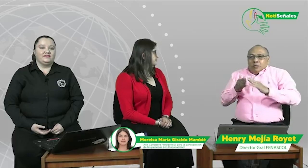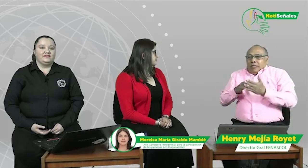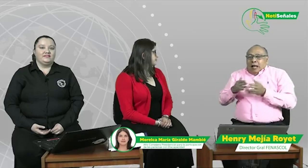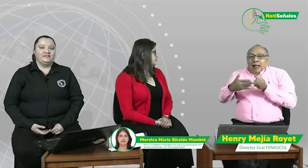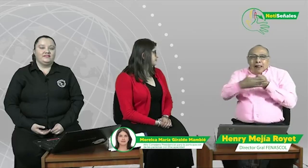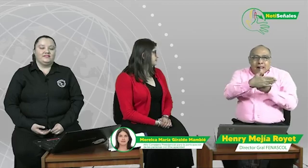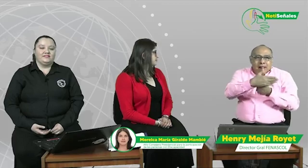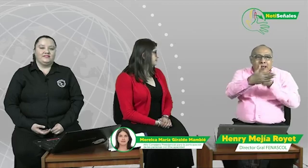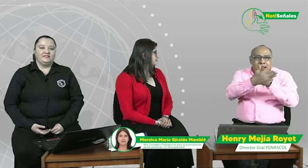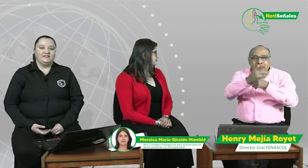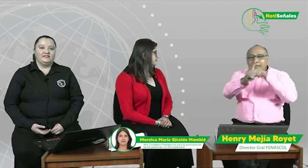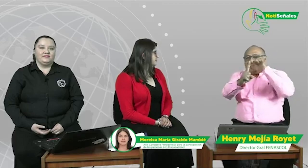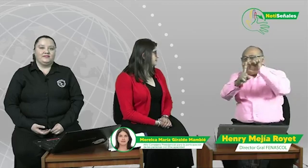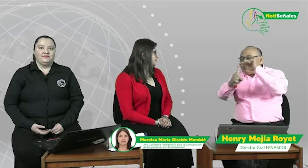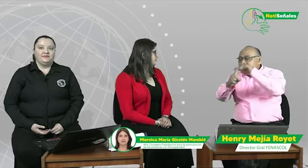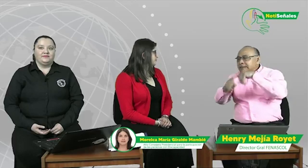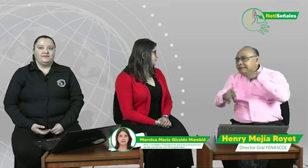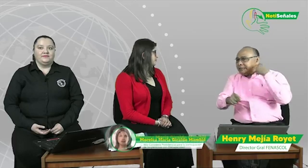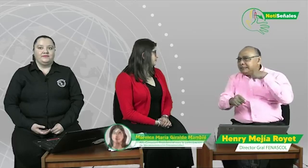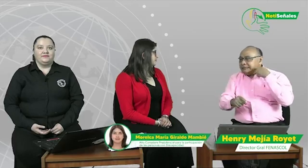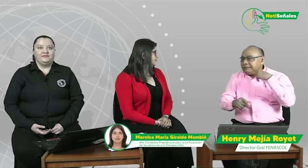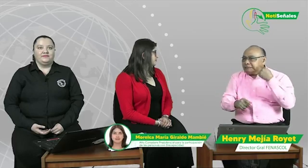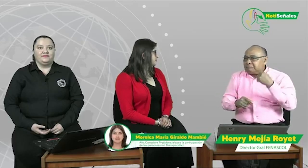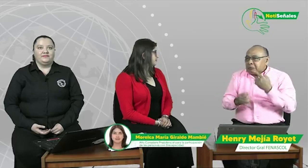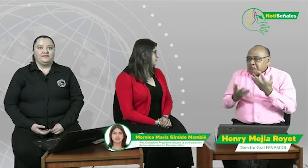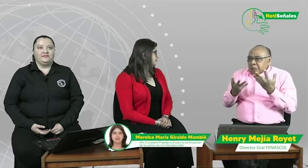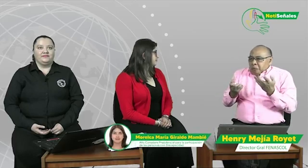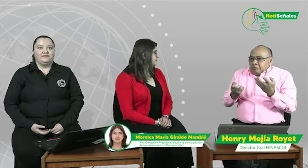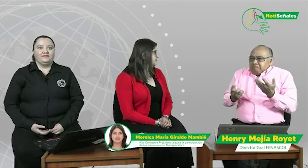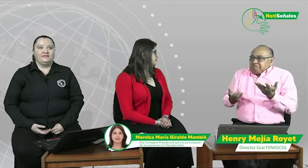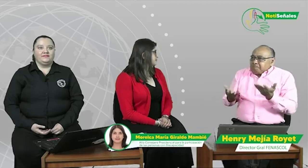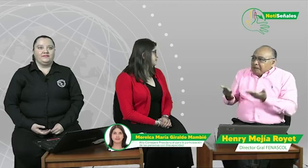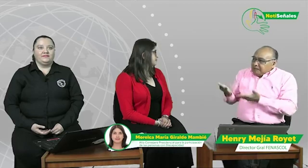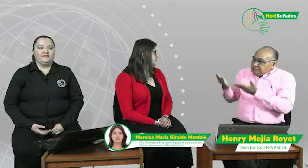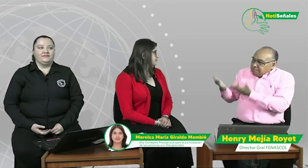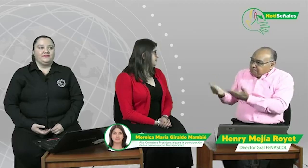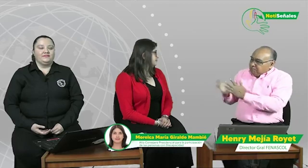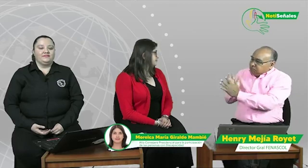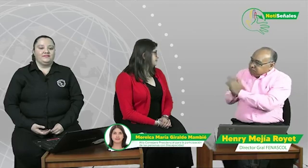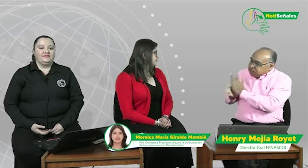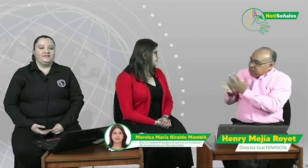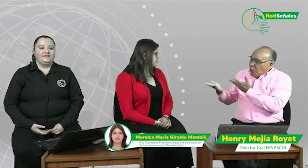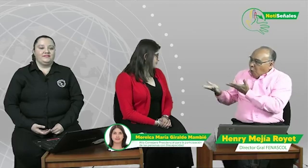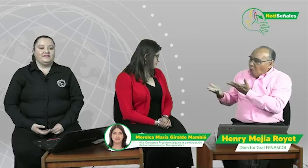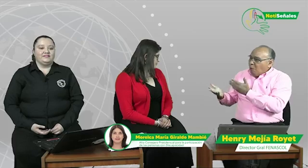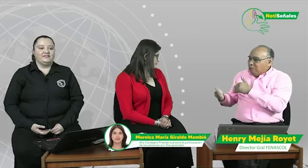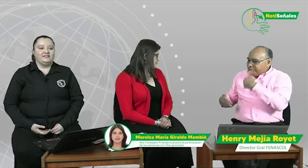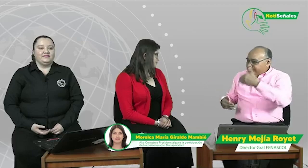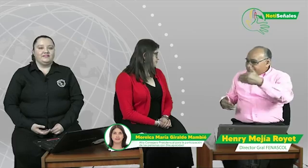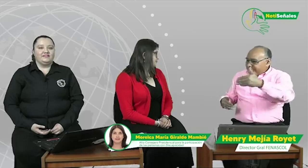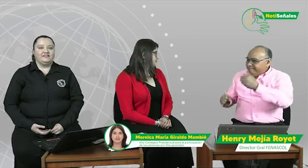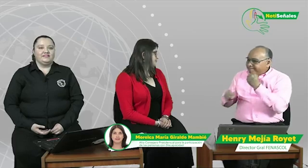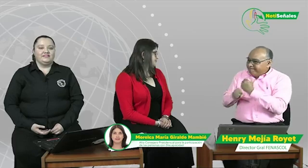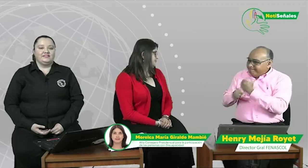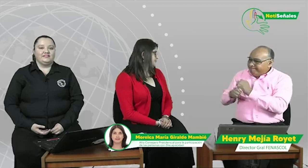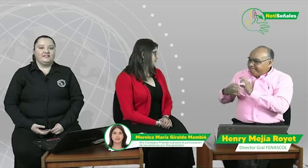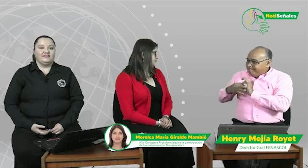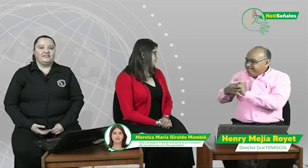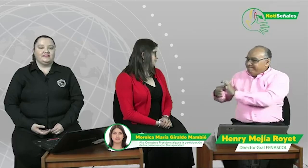demás. Pero notamos que todavía se sufre haciendo esta incidencia. Encontramos muchas barreras. Bienvenida Morelca,